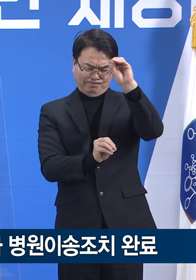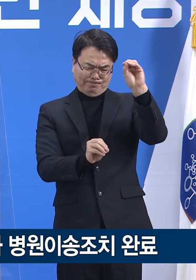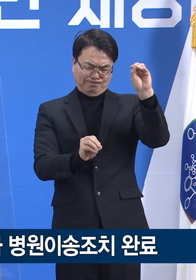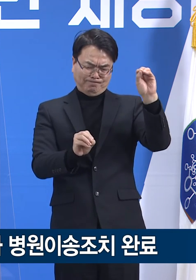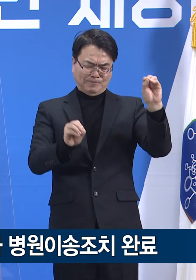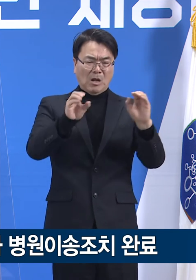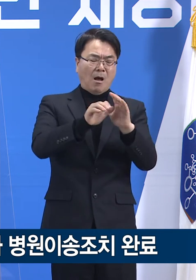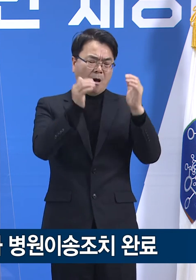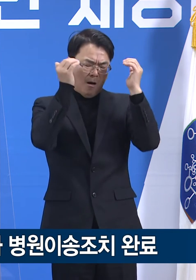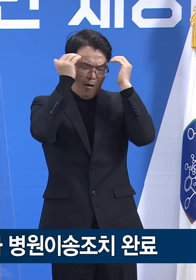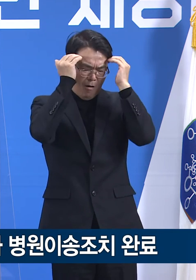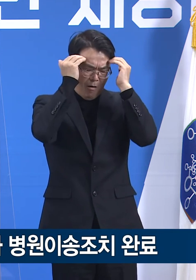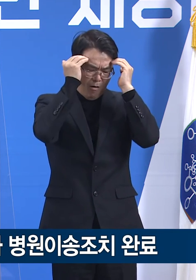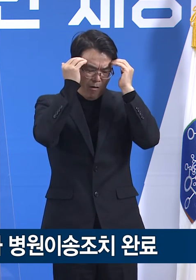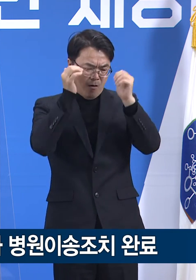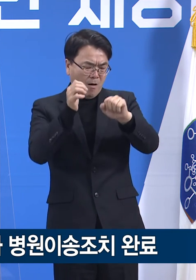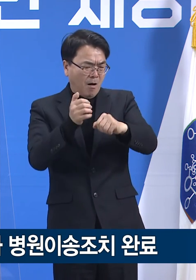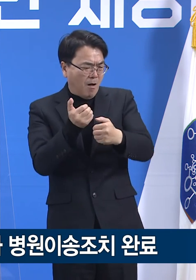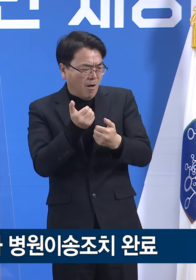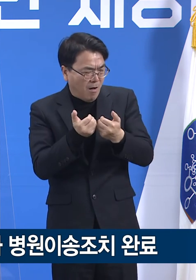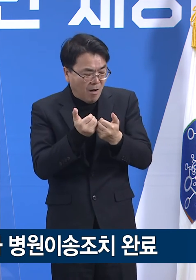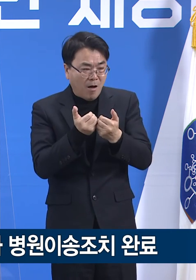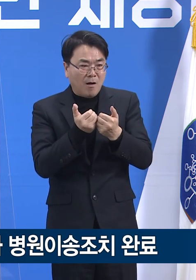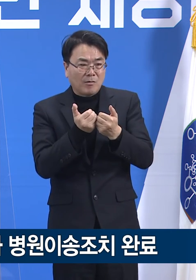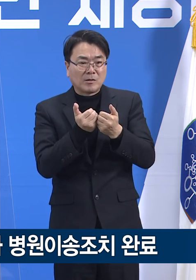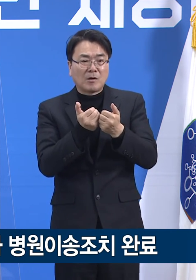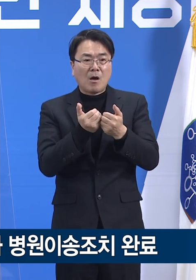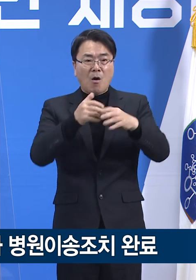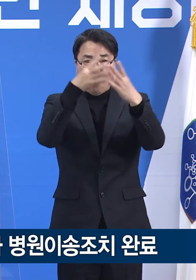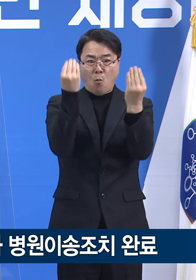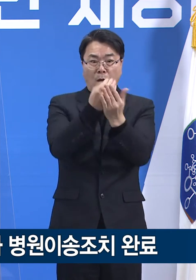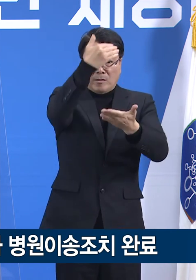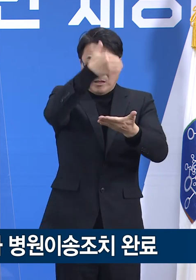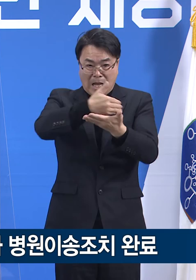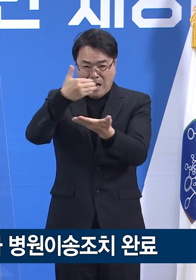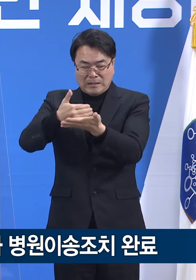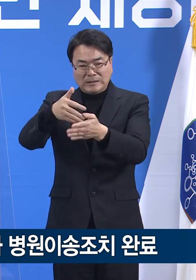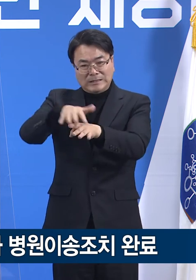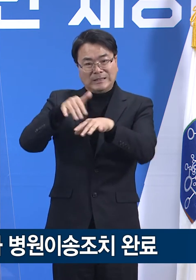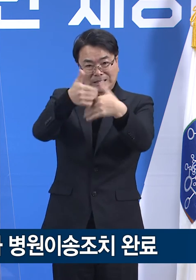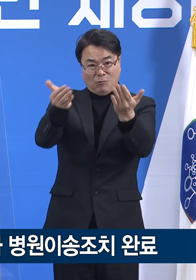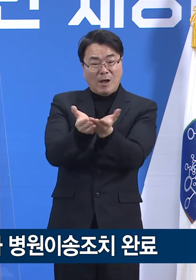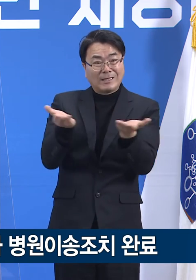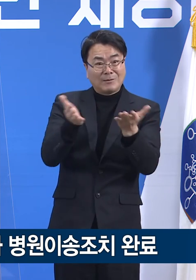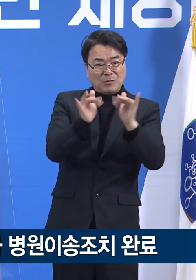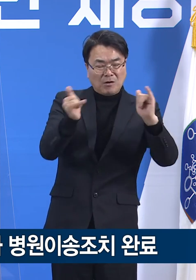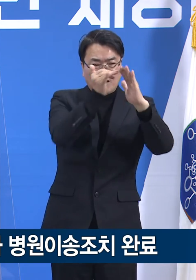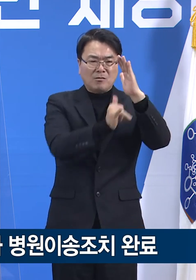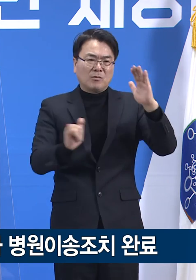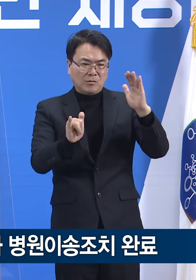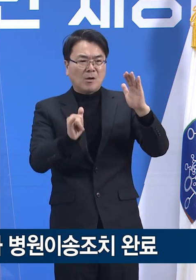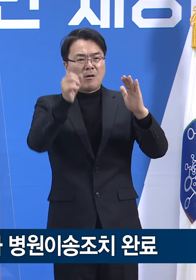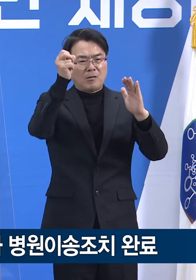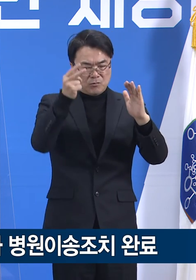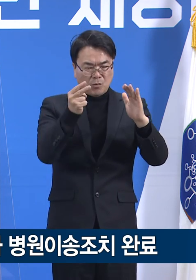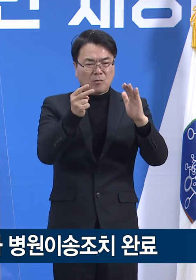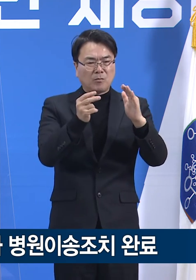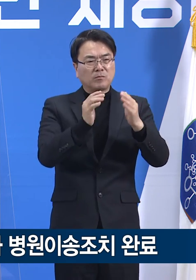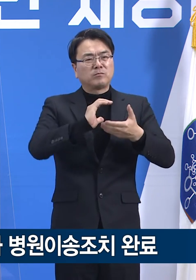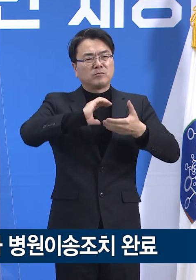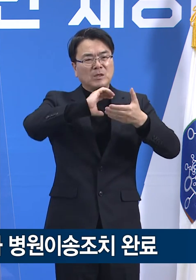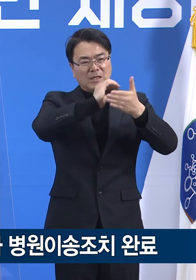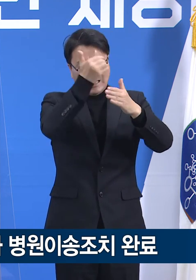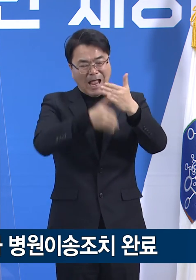곤란과 고통을 겪은 코트기관시설의 입소자, 그리고 그분의 가족분들, 때로는 유가족분들, 그리고